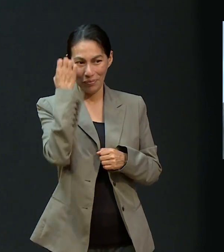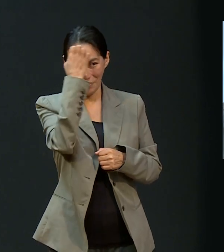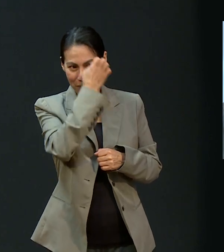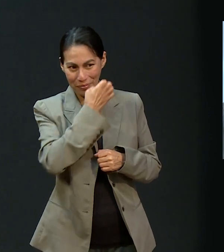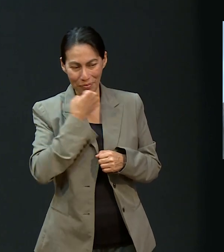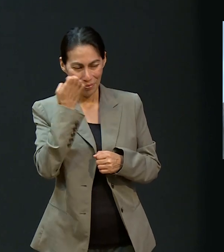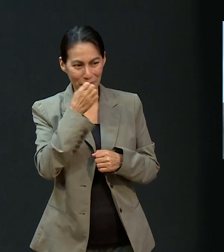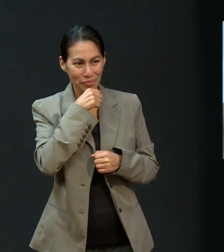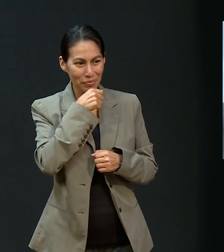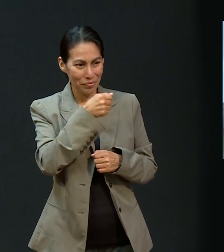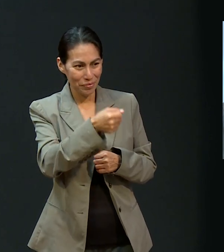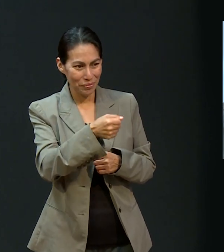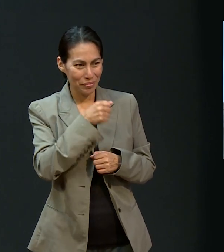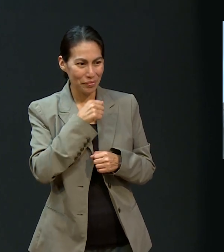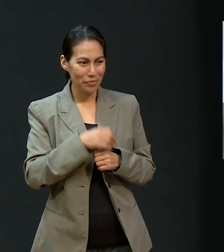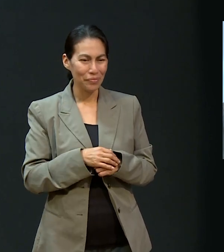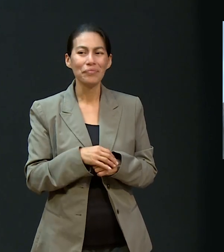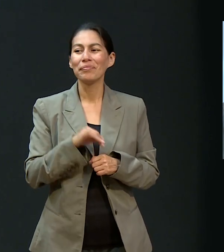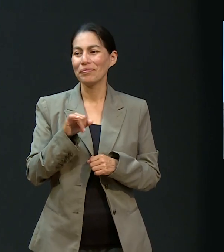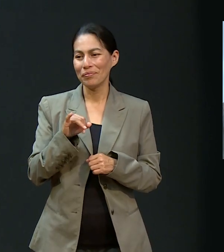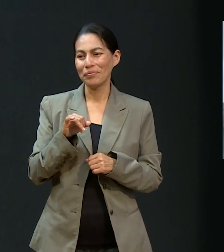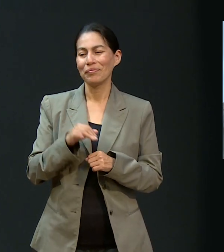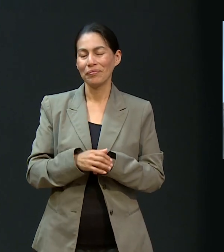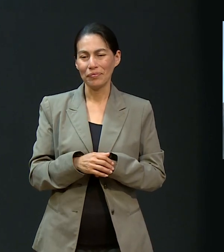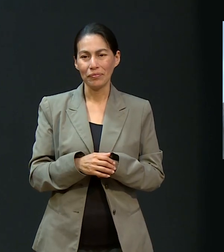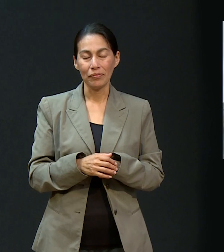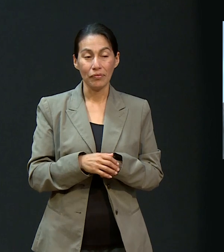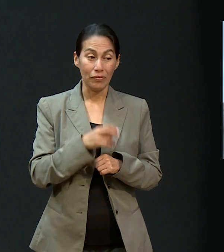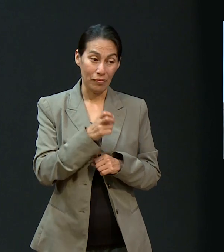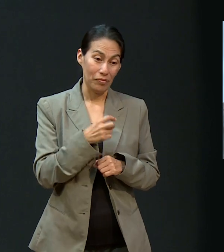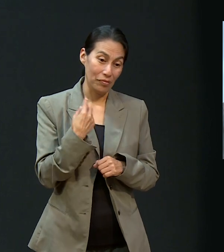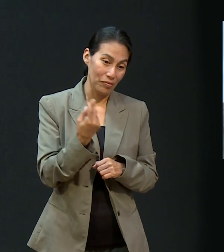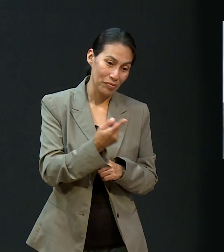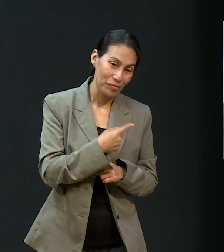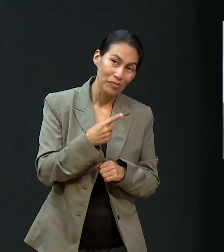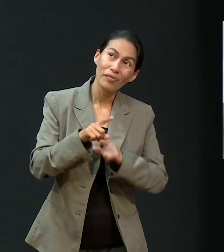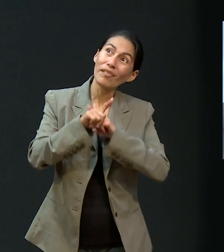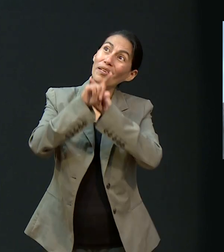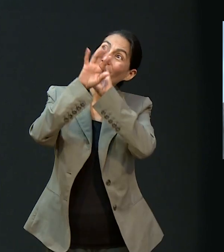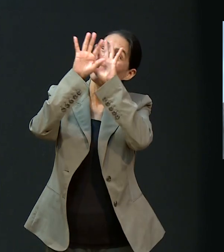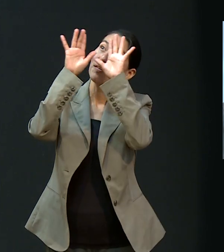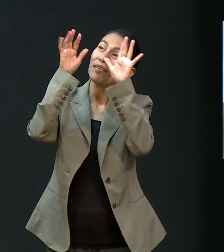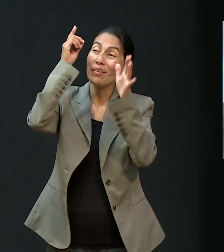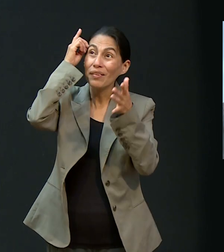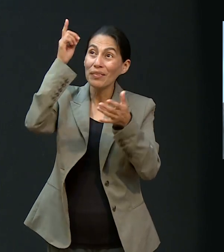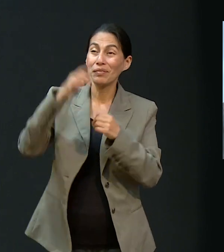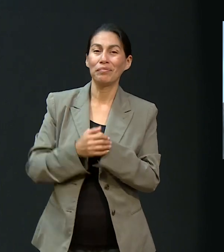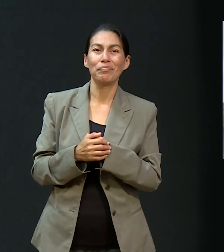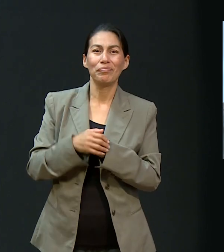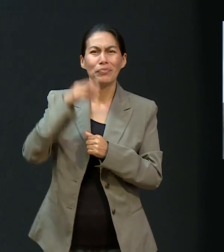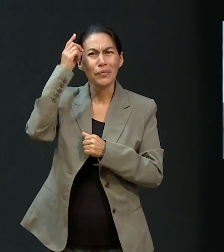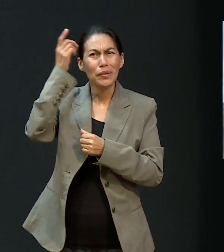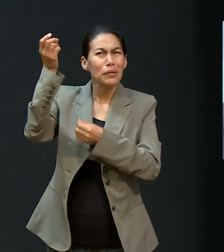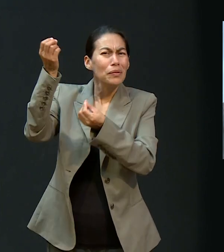entrevistada ahora. Sí. Y darle gloria a Dios por todo lo que ha hecho por nosotros.